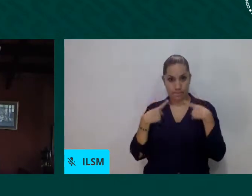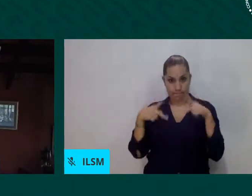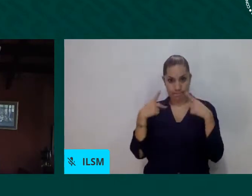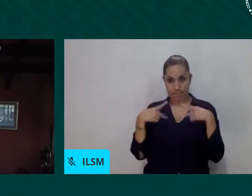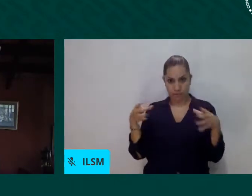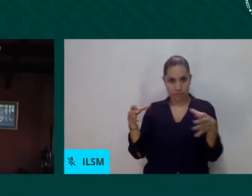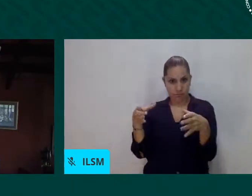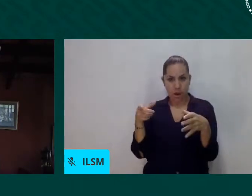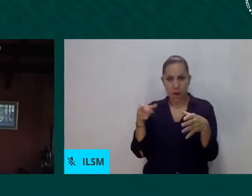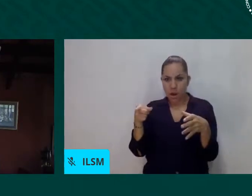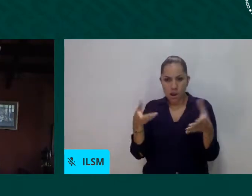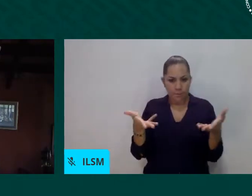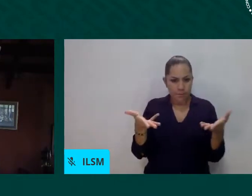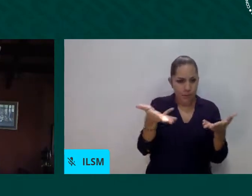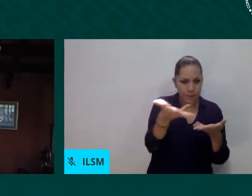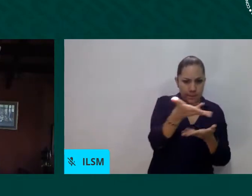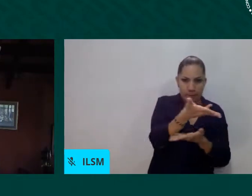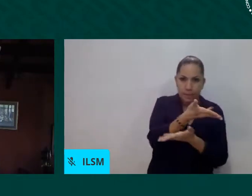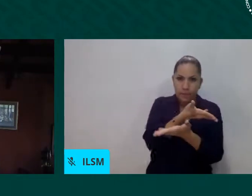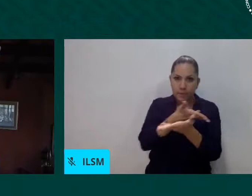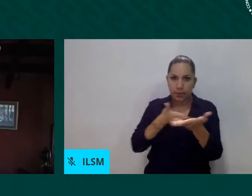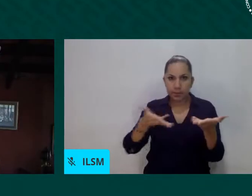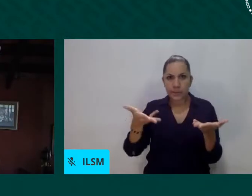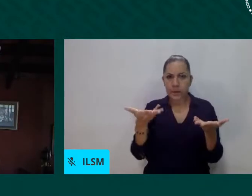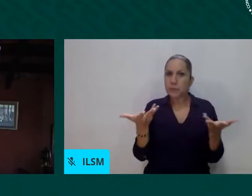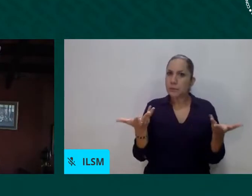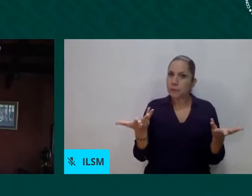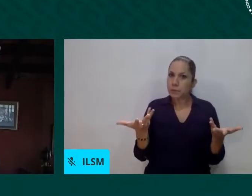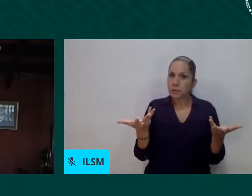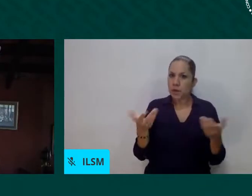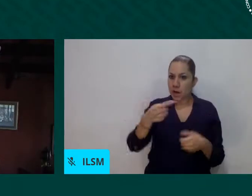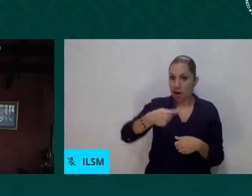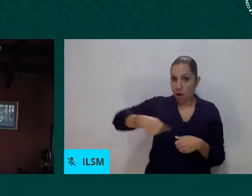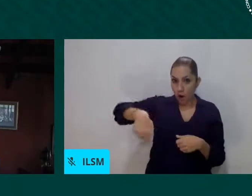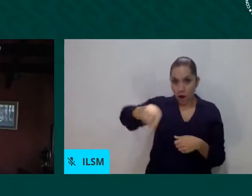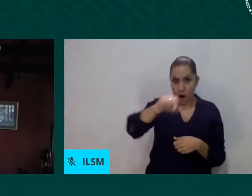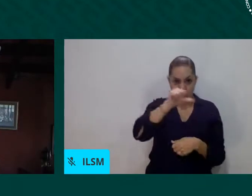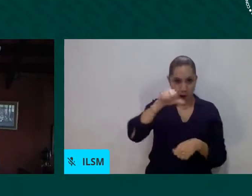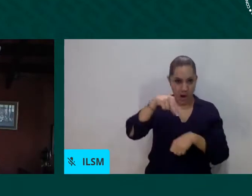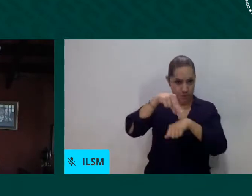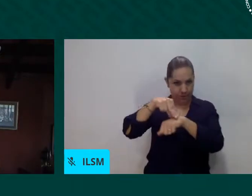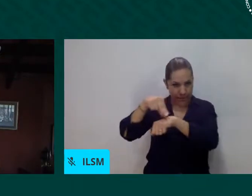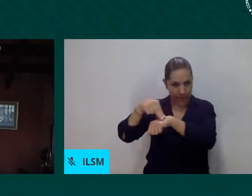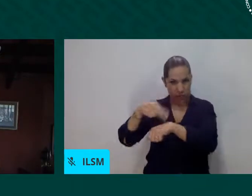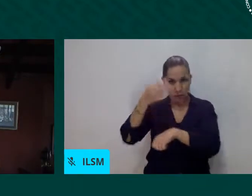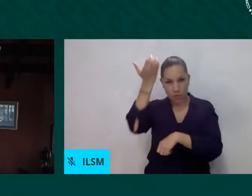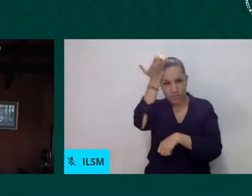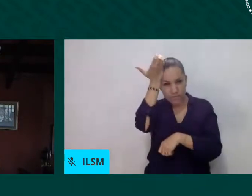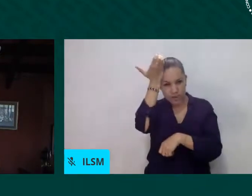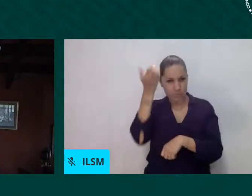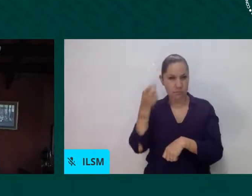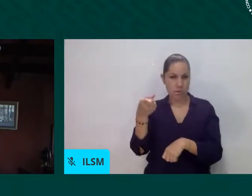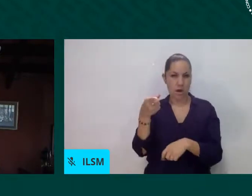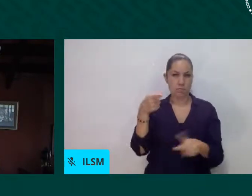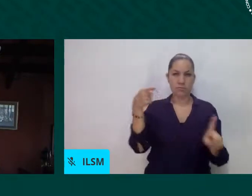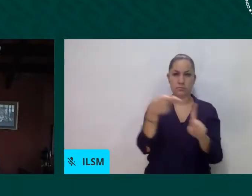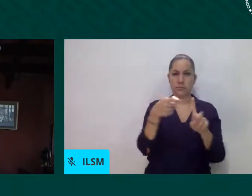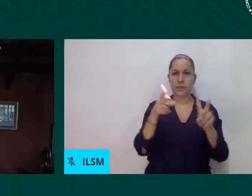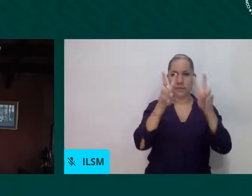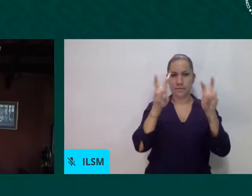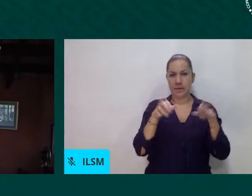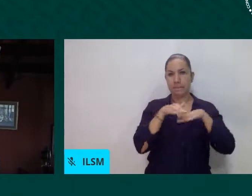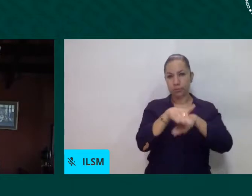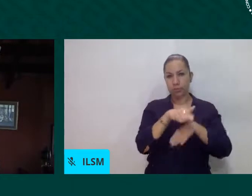están en la primera línea atendiendo la situación de las personas en los países que se encuentran, especialmente